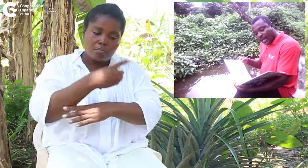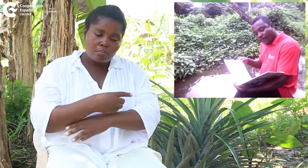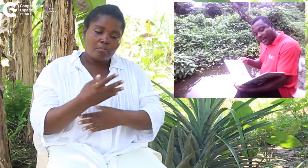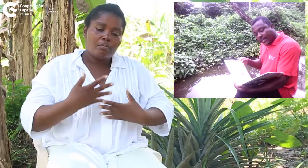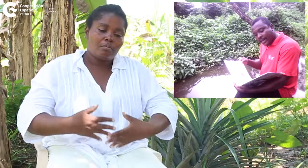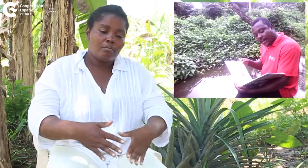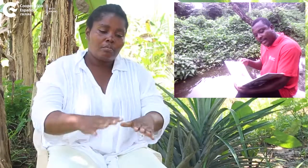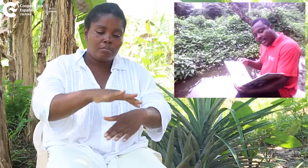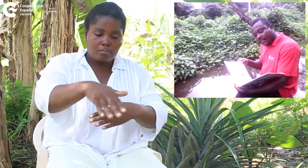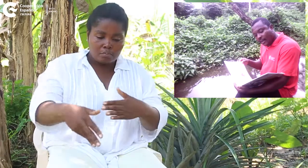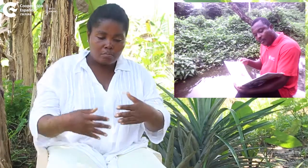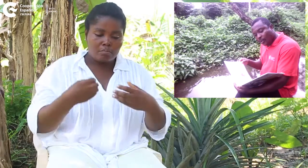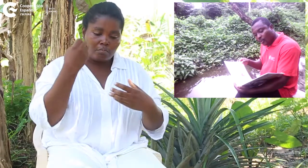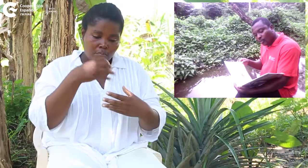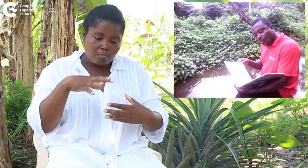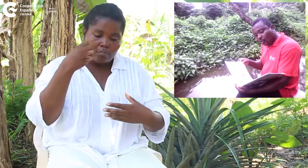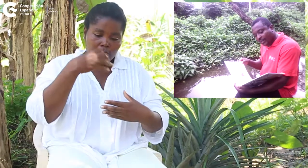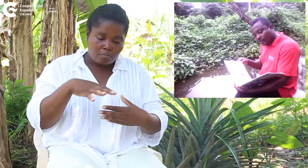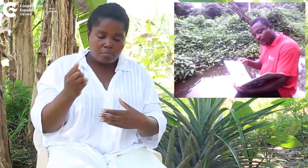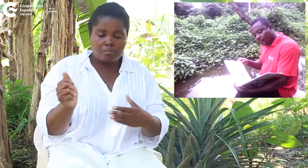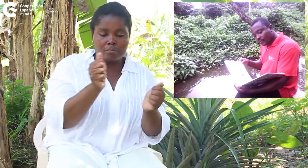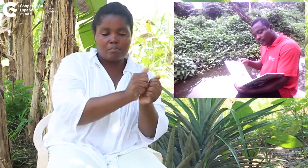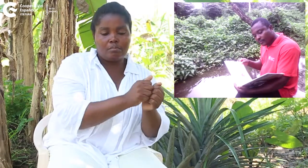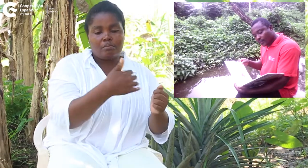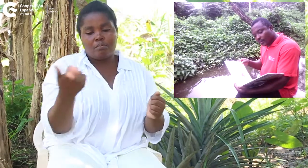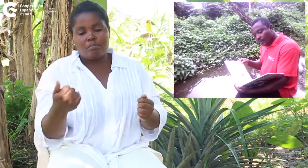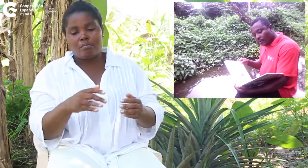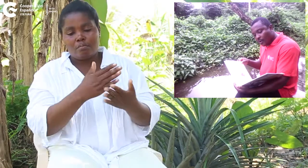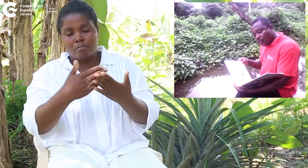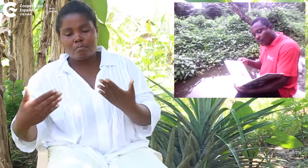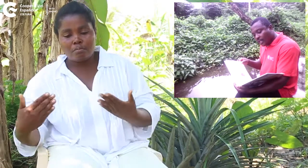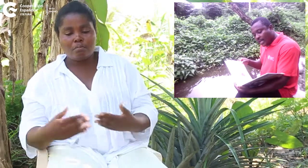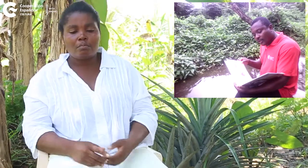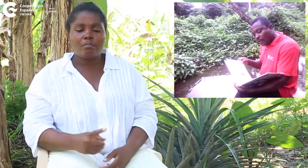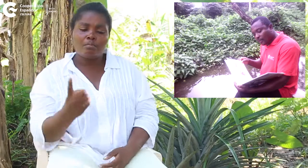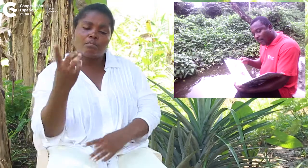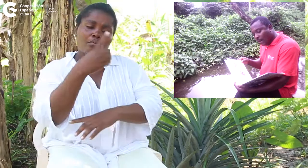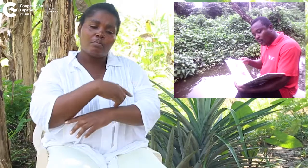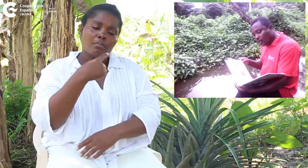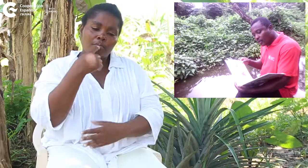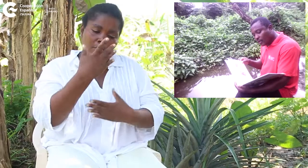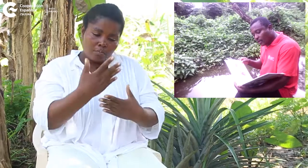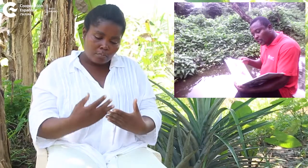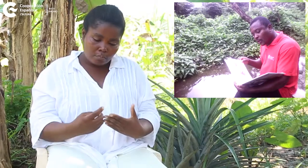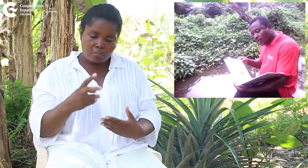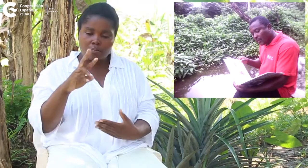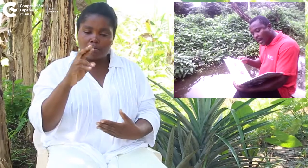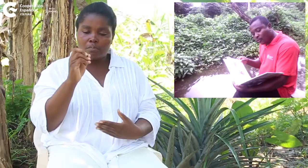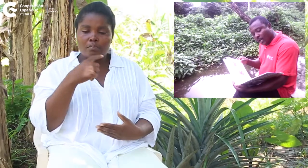para que calentase por los otros lados. Unos días lo empollaba a Roy y Silo iba a buscar